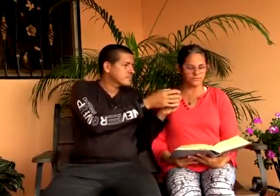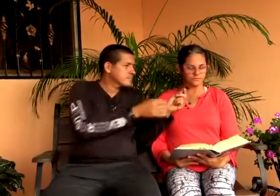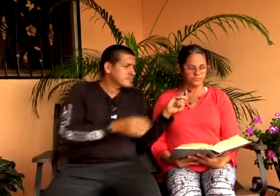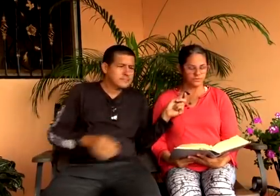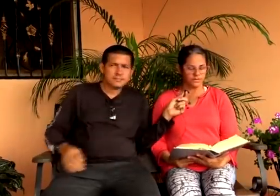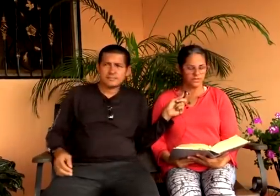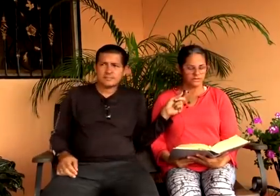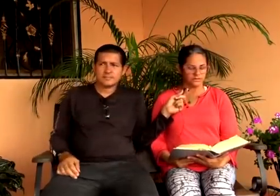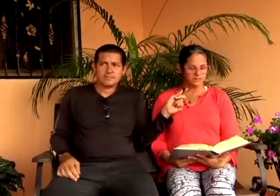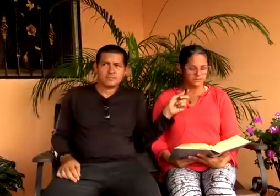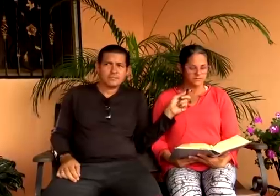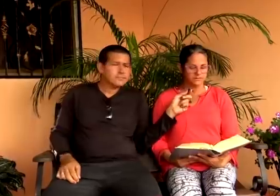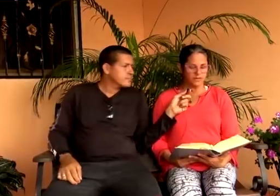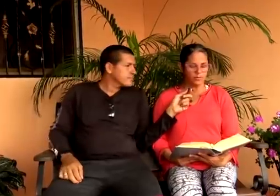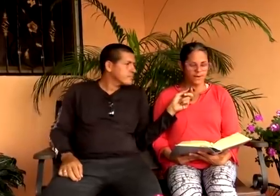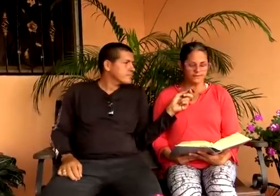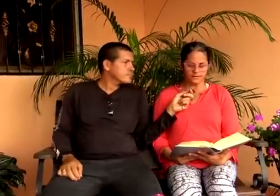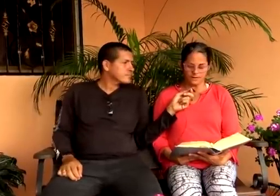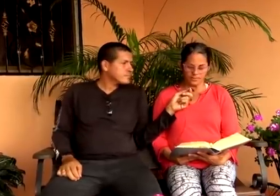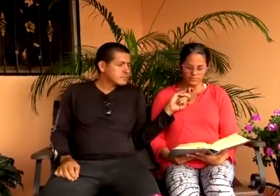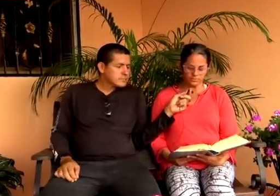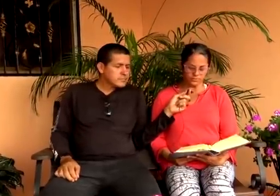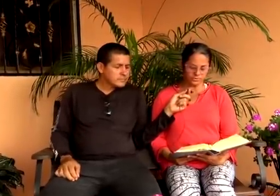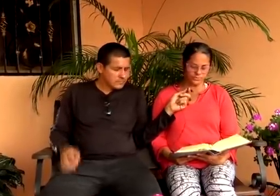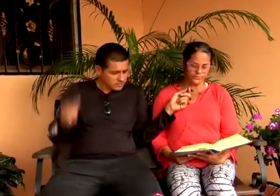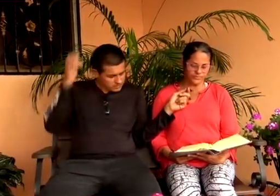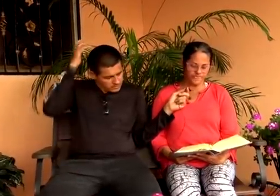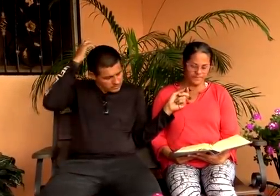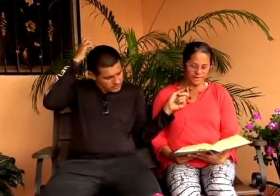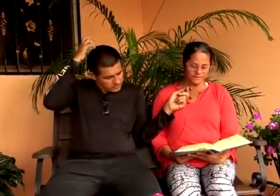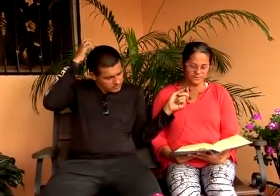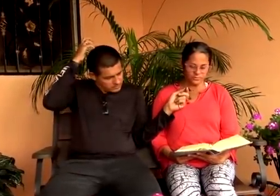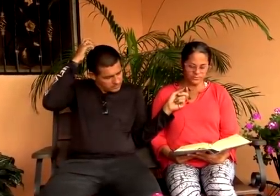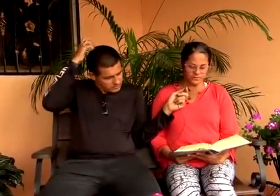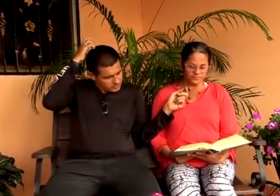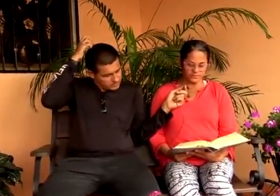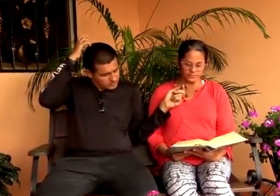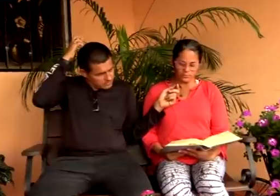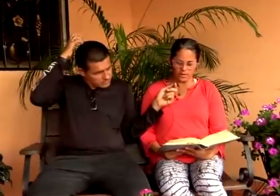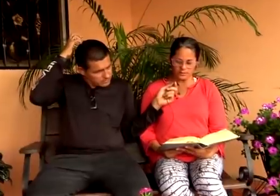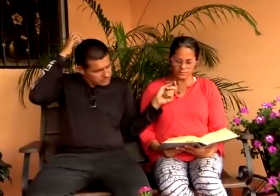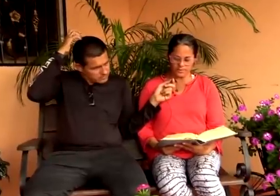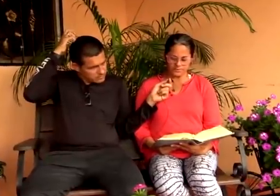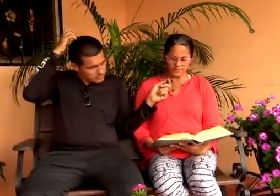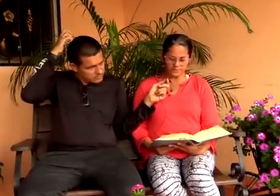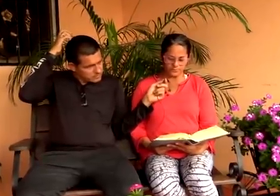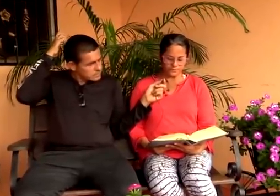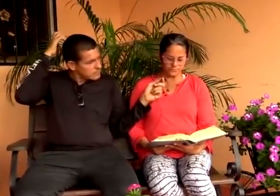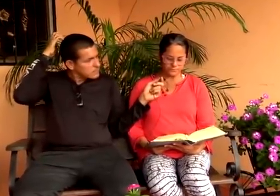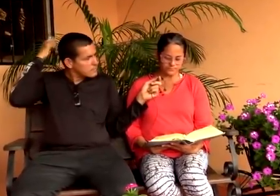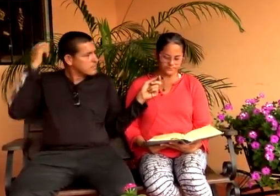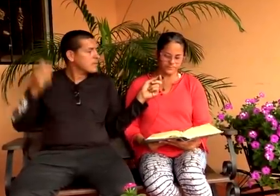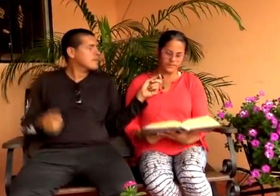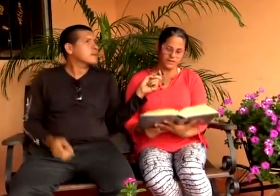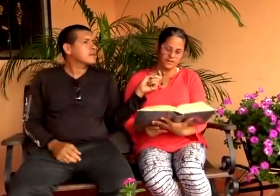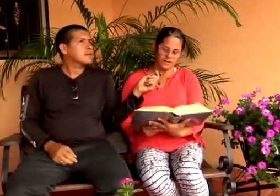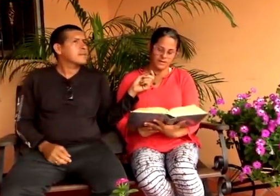Jesucristo. San Juan, capítulo 8, versículo 31 al 42.